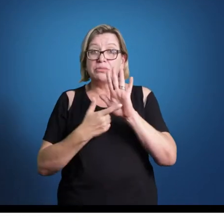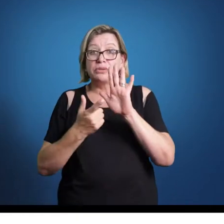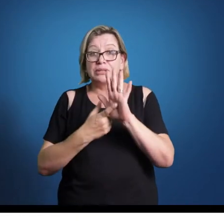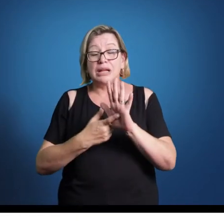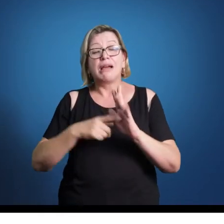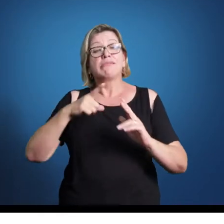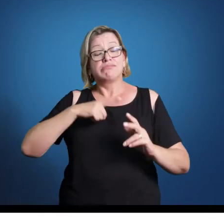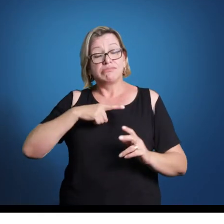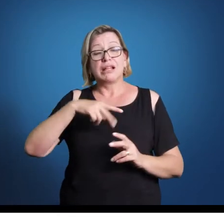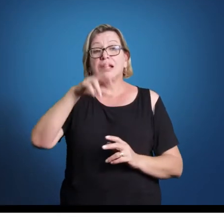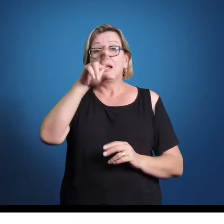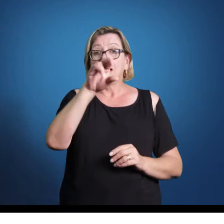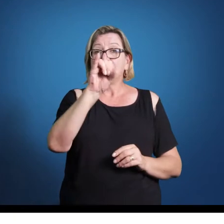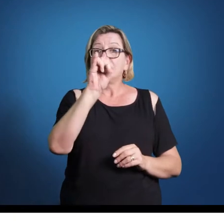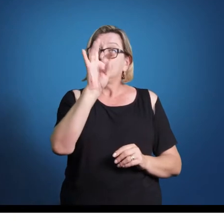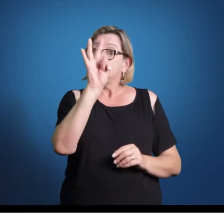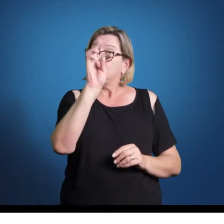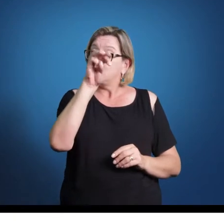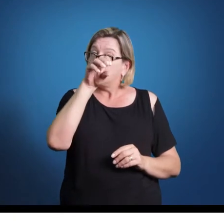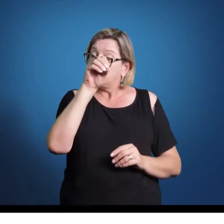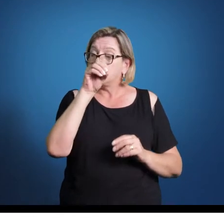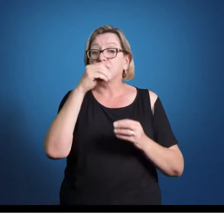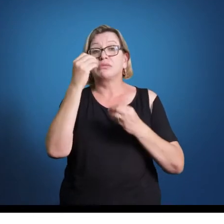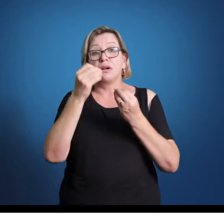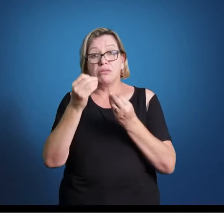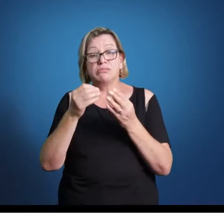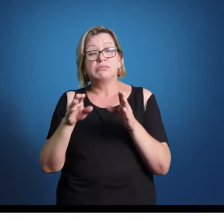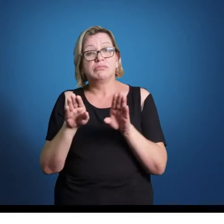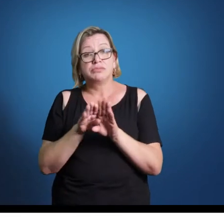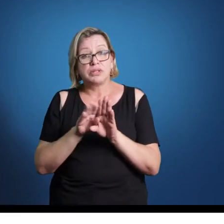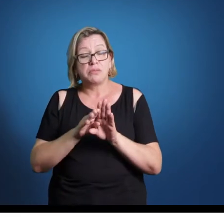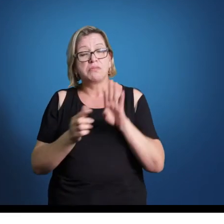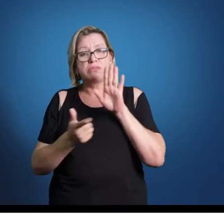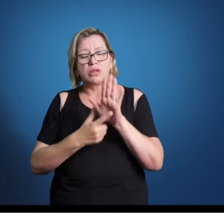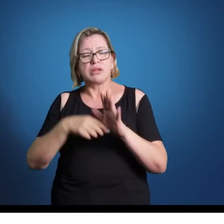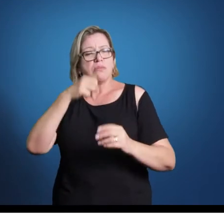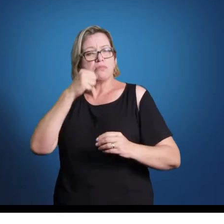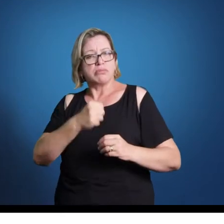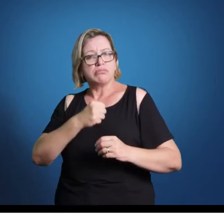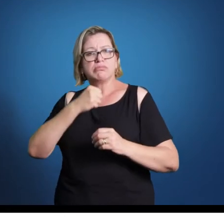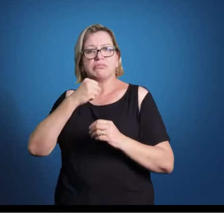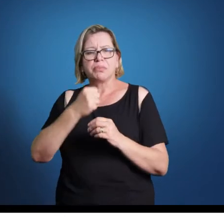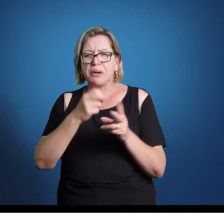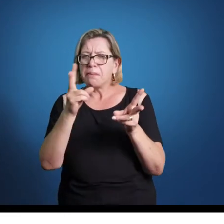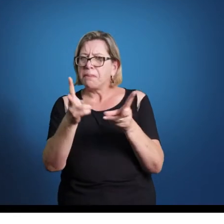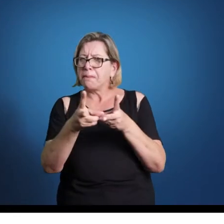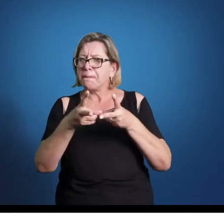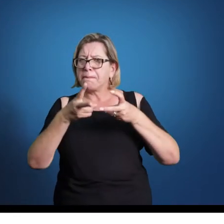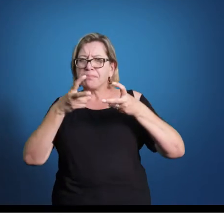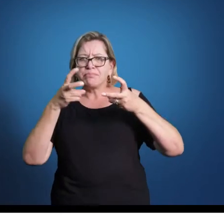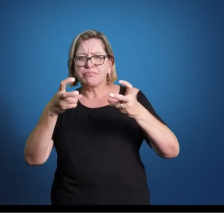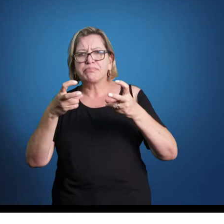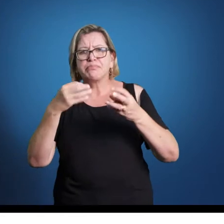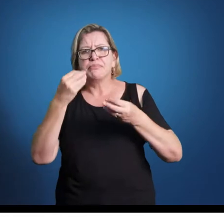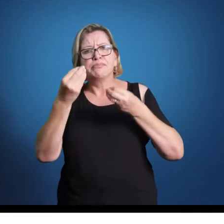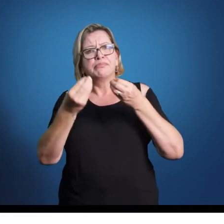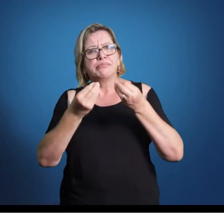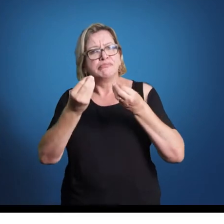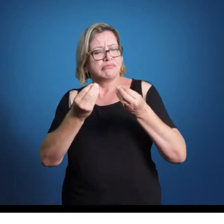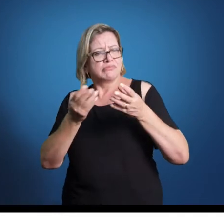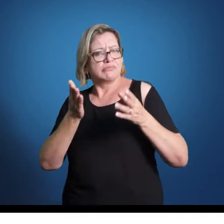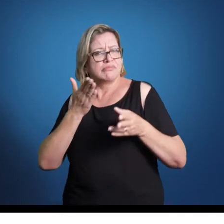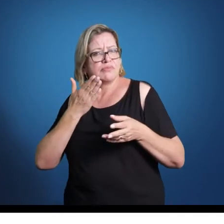na música barroca quanto na música clássica, o pulso é extremamente definido, você claramente percebe o tempo,